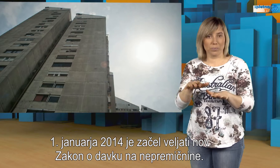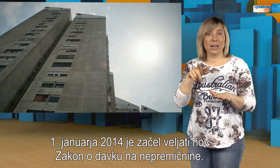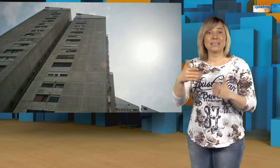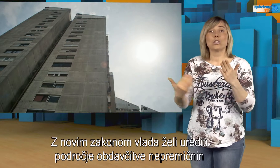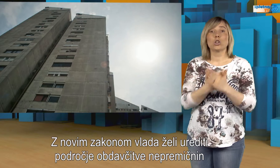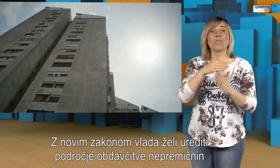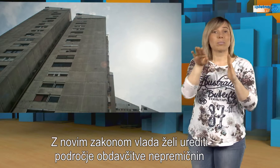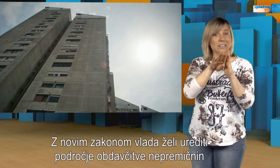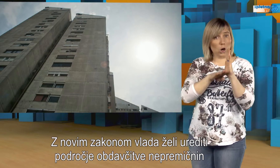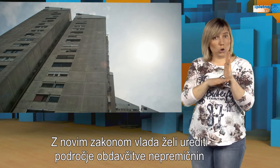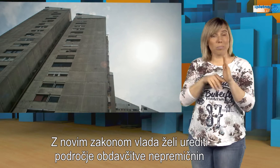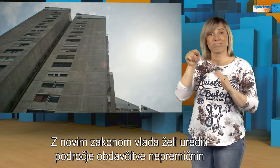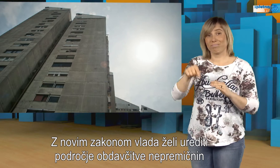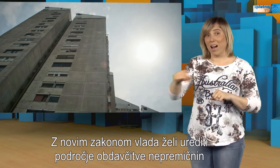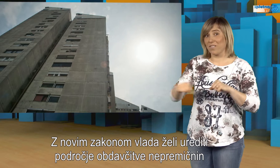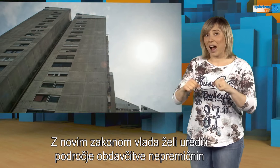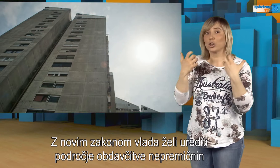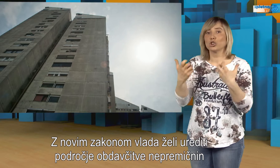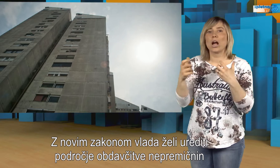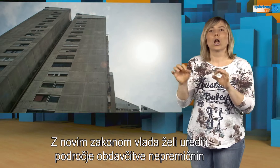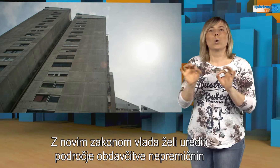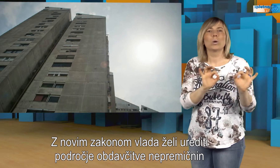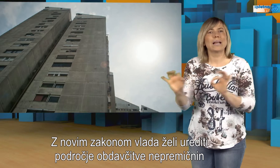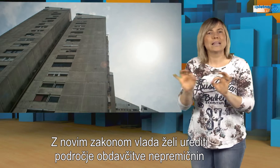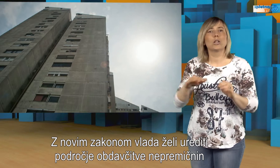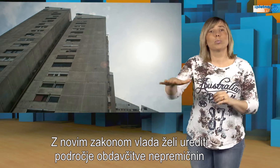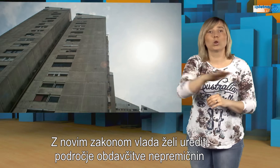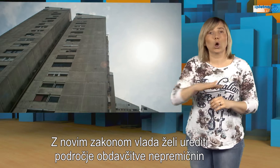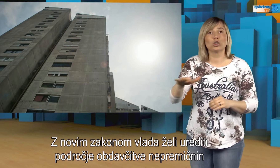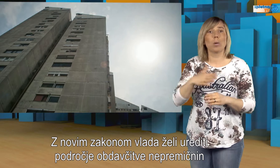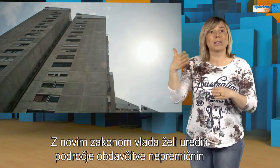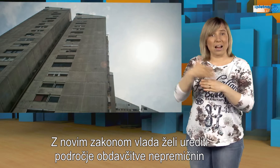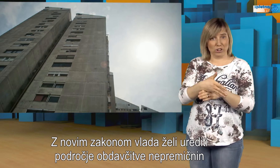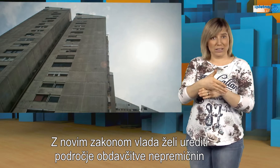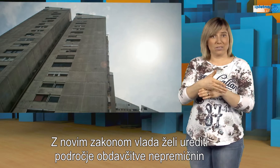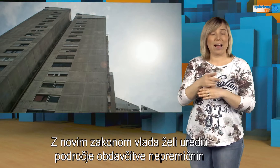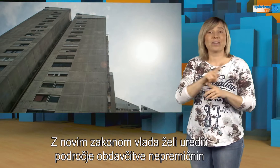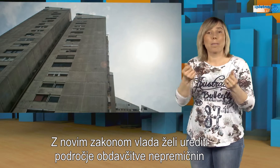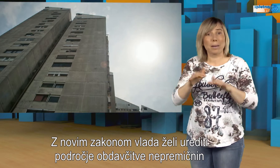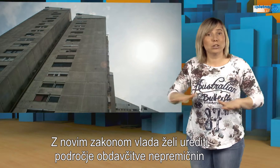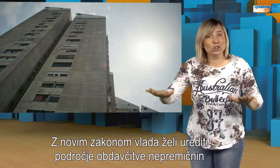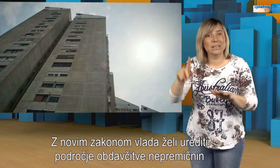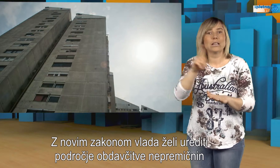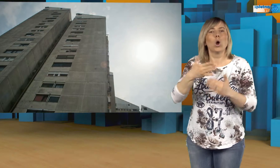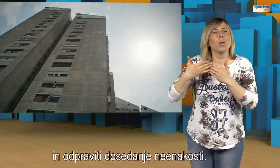Z novim zakonom vlada želi urediti področje obdavčitve neprimičnin in odpraviti dosedanje neenakosti.